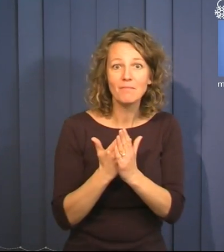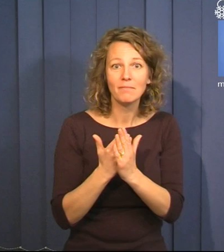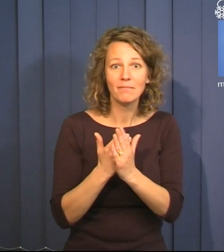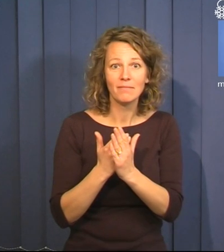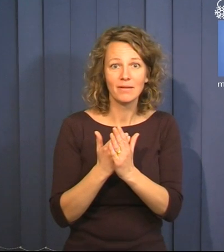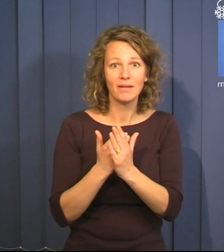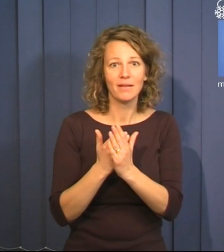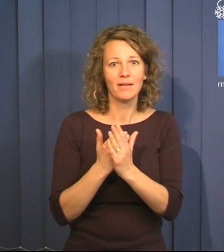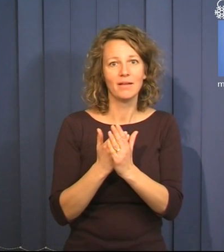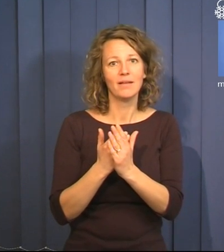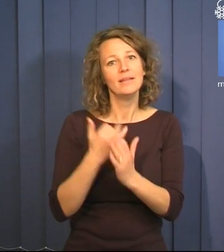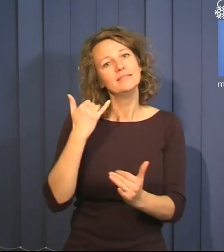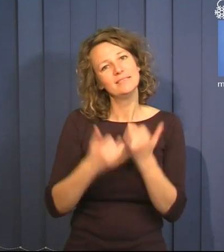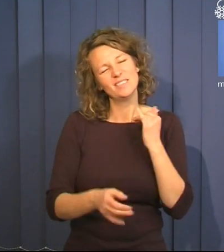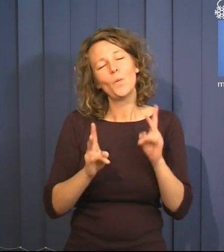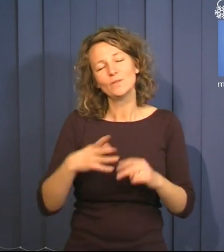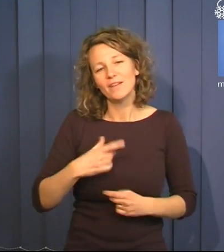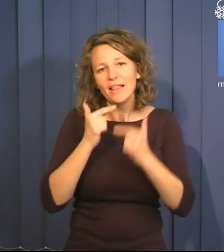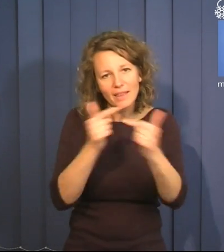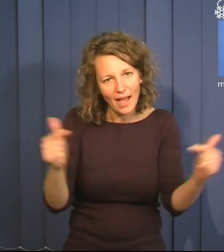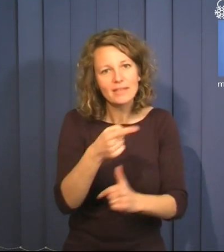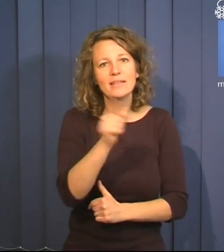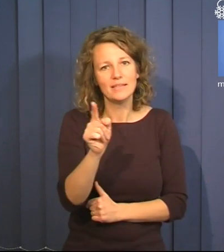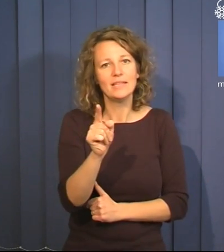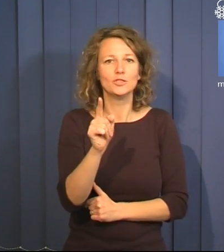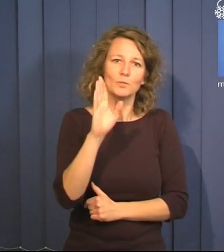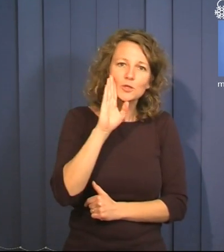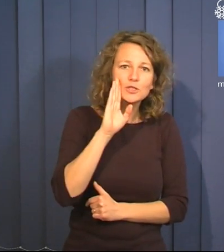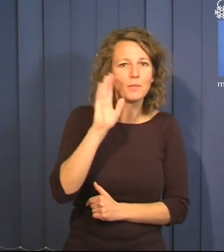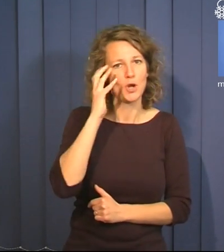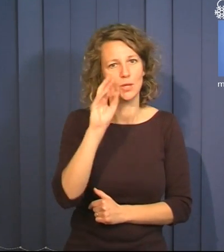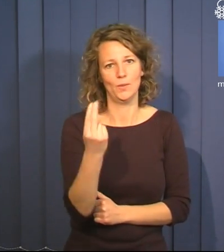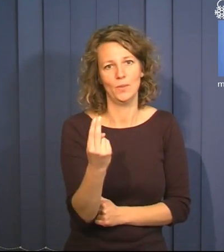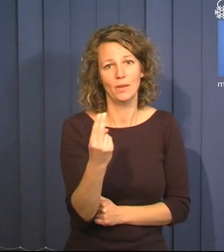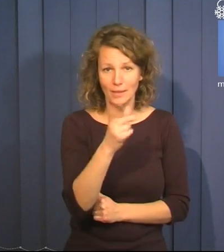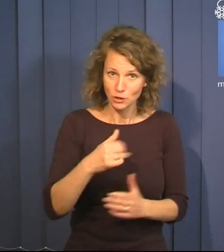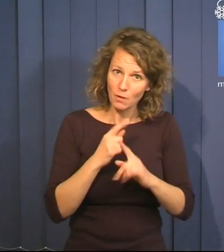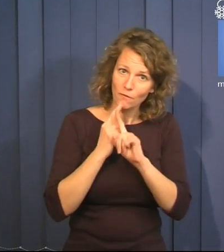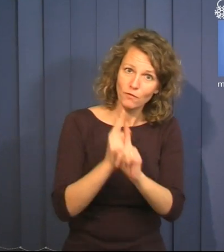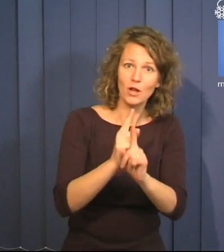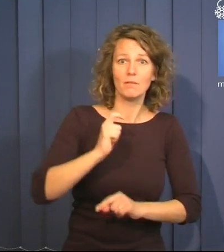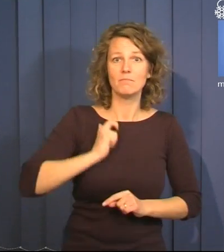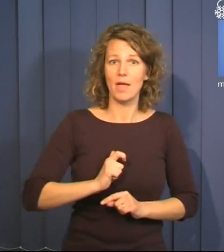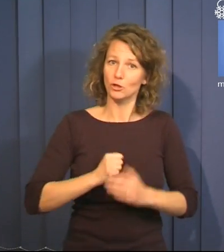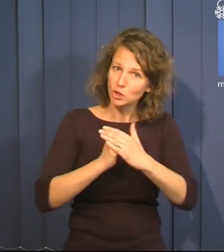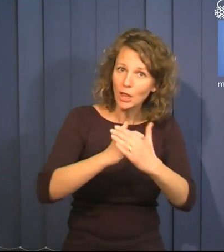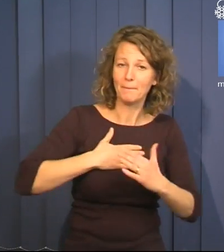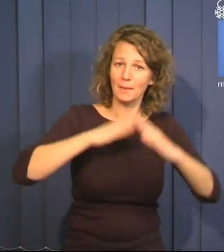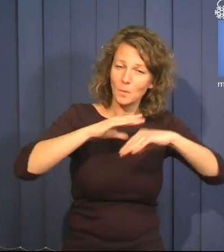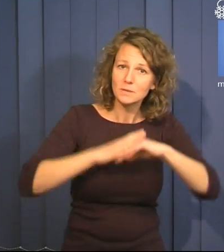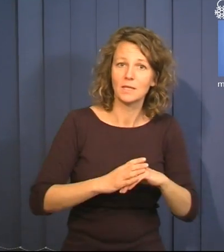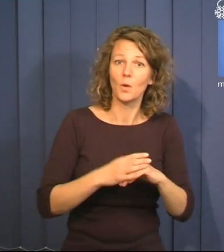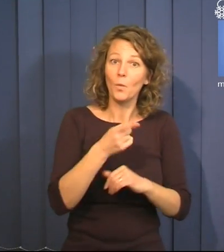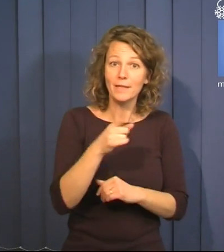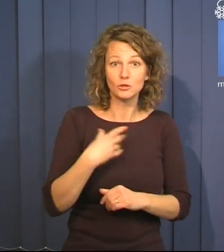minst vill jag tacka er lyssnare. Ni som har följt mig länge och stöttat mig och min musik. Och ni som just en